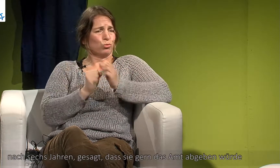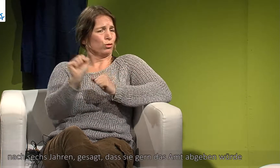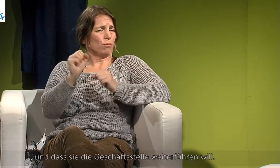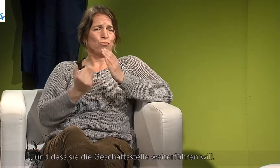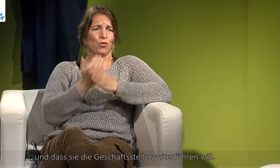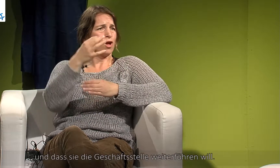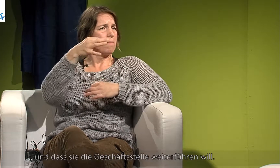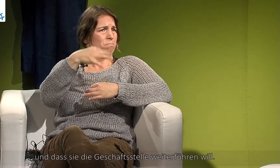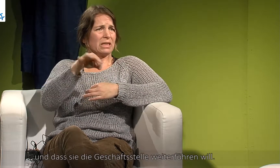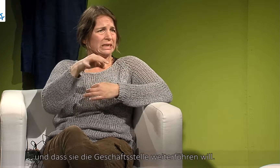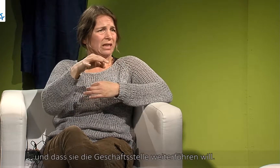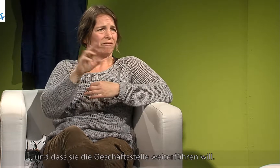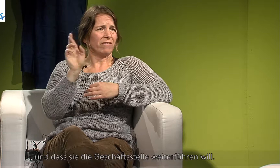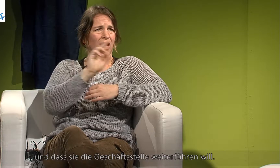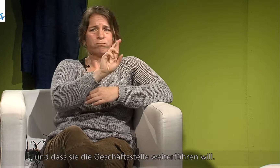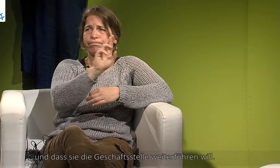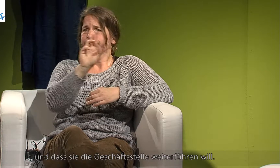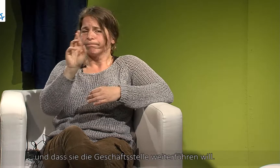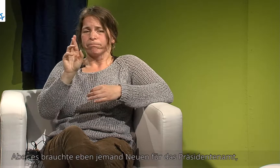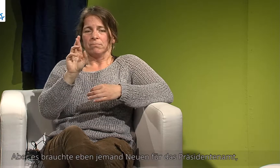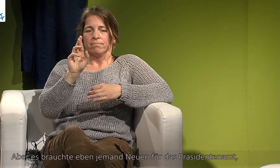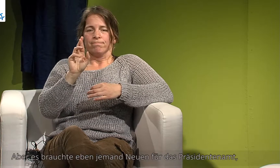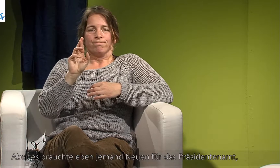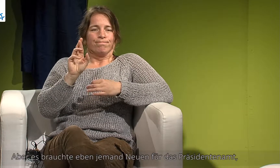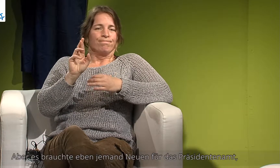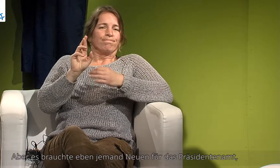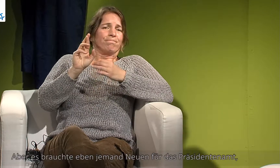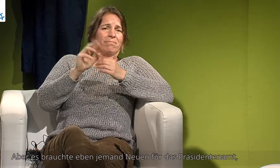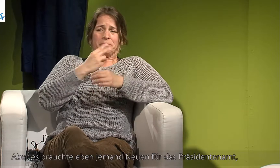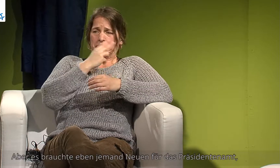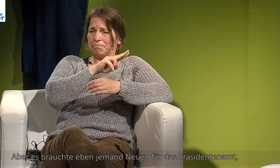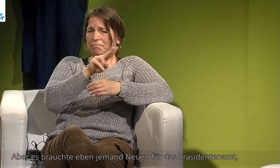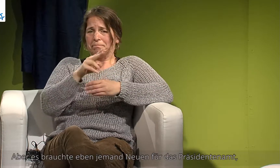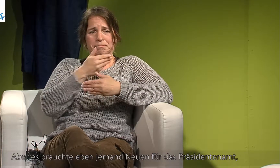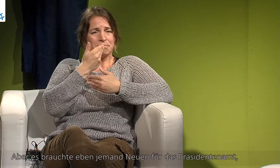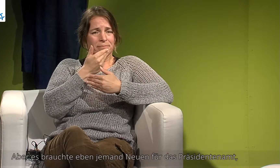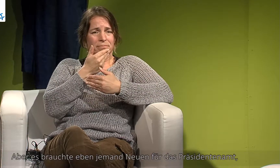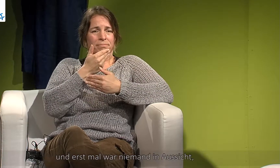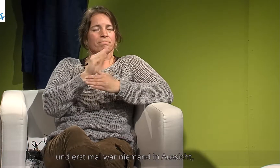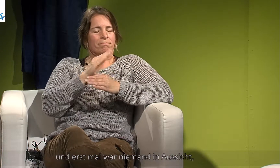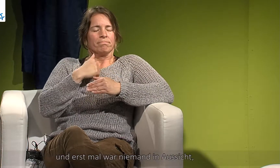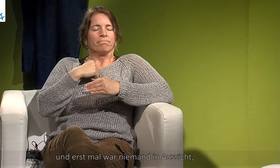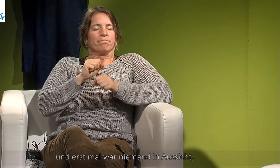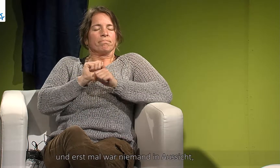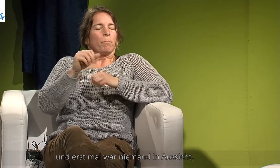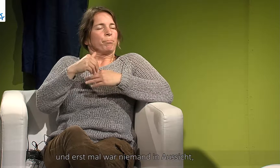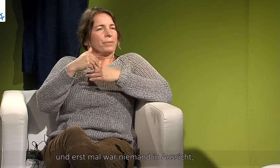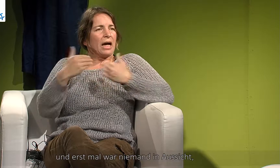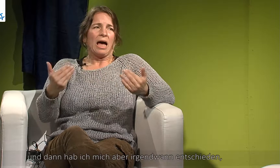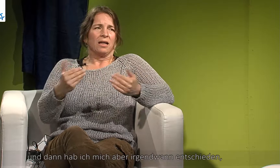dass sie die Geschäftsstelle weiterführen will. Aber es brauchte halt jemand Neuen für das Präsidentenamt. Und erst mal war niemand in Aussicht und dann habe ich mich